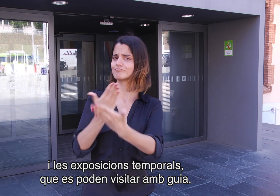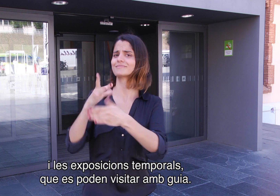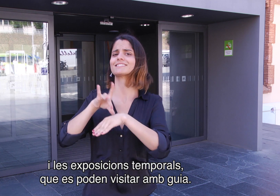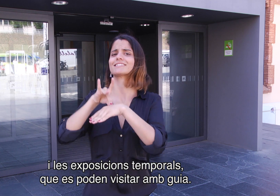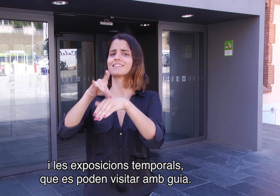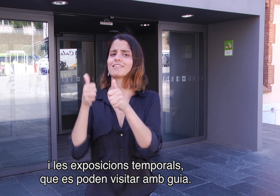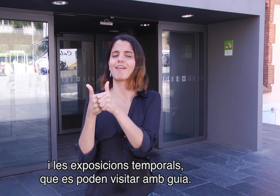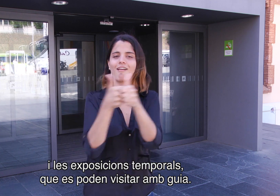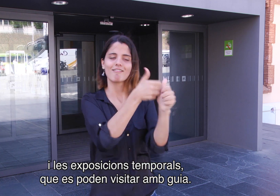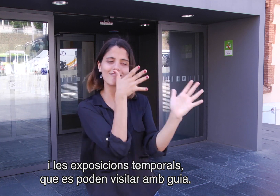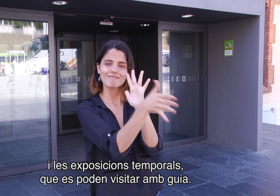que es poden visitar amb guia.